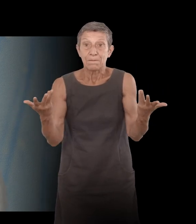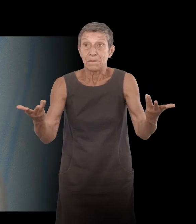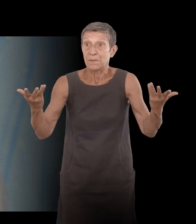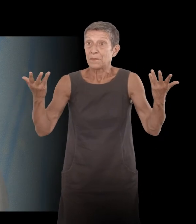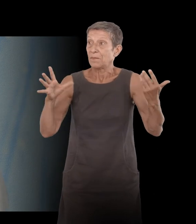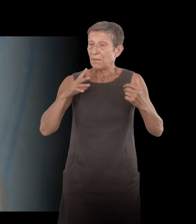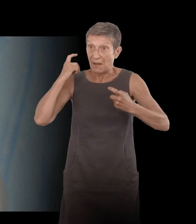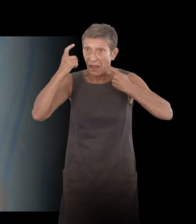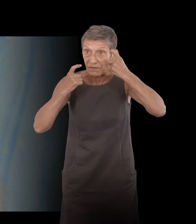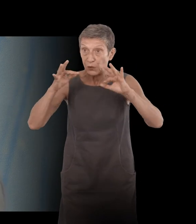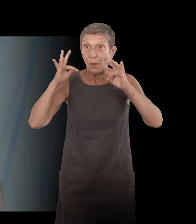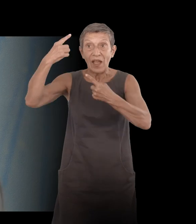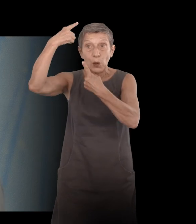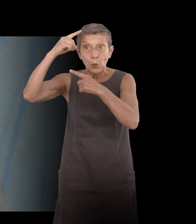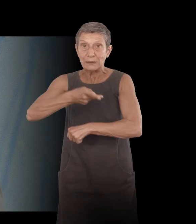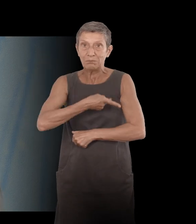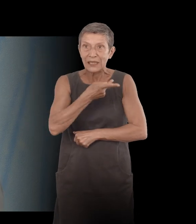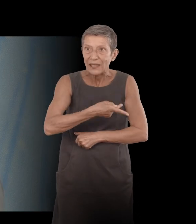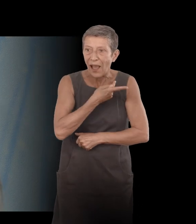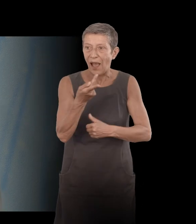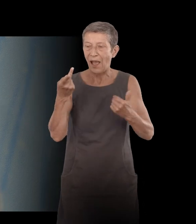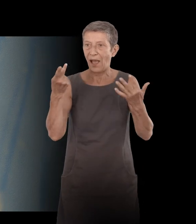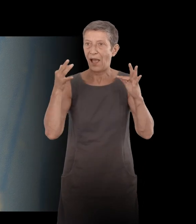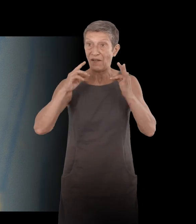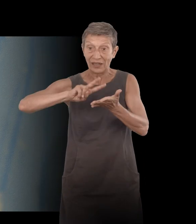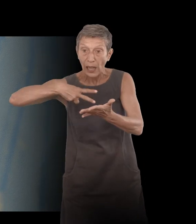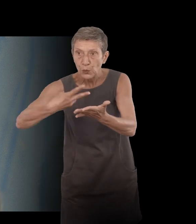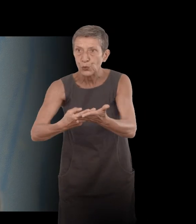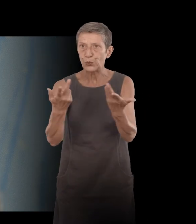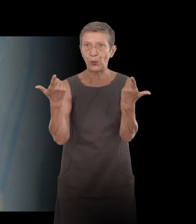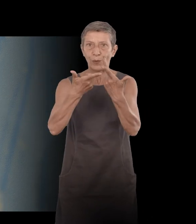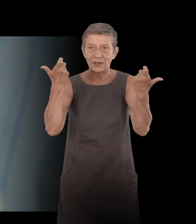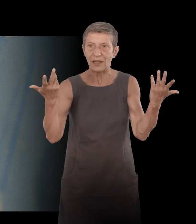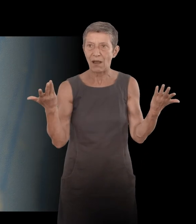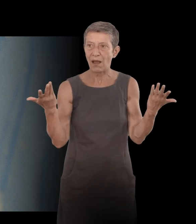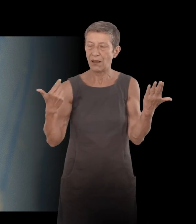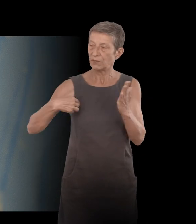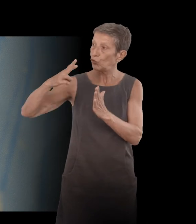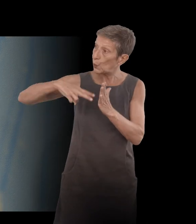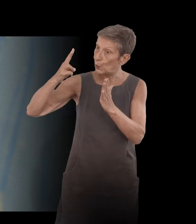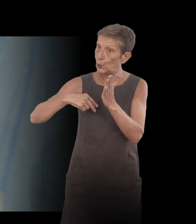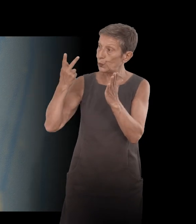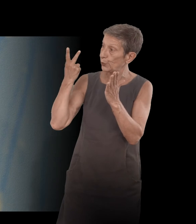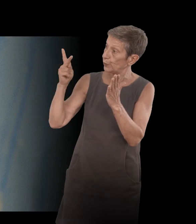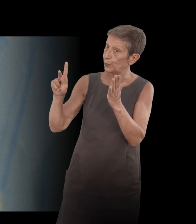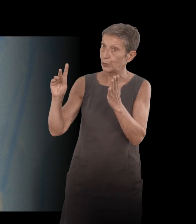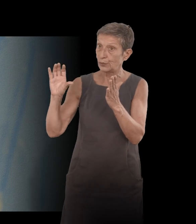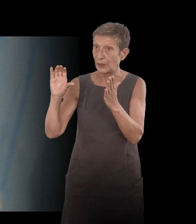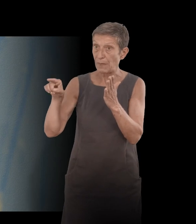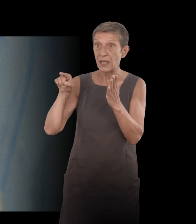médical sur la traduction en soi et je me disais à vous lire que en fait la maladie en soi en tout cas l'expérience de la maladie